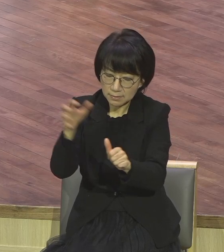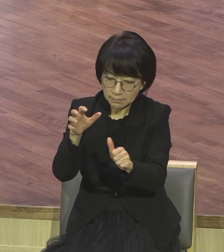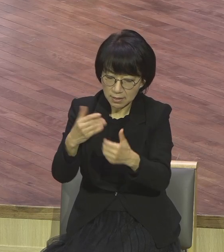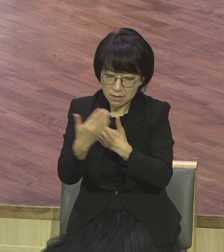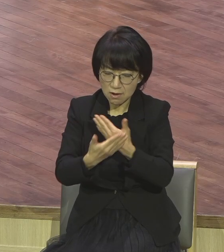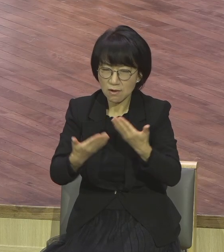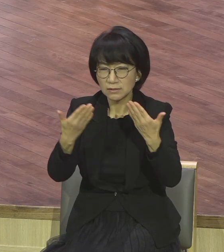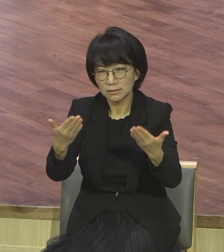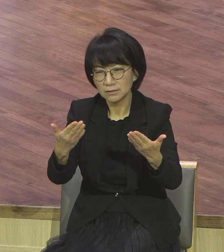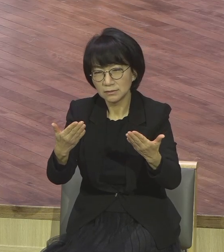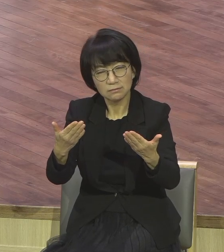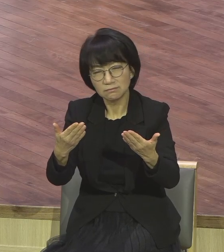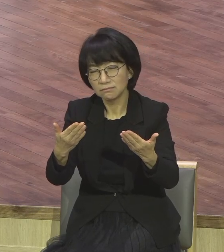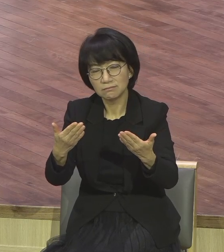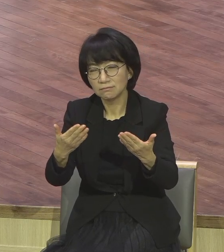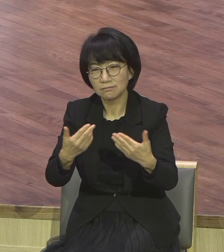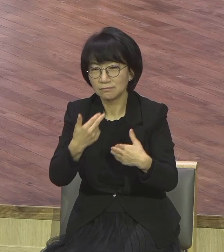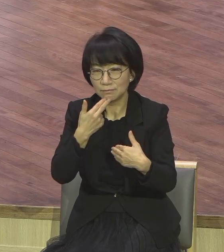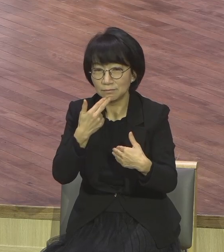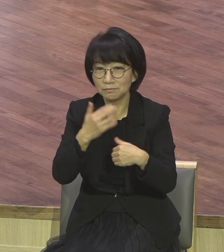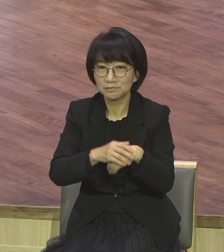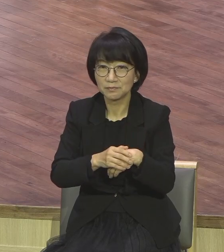이 시대에 예수 때문에 좀 불편하게 산다.